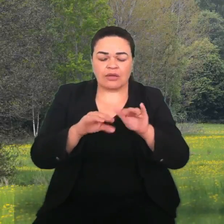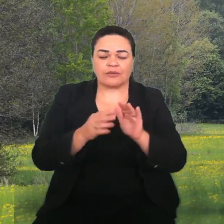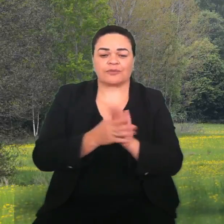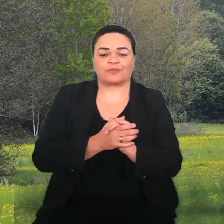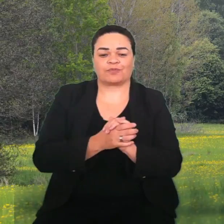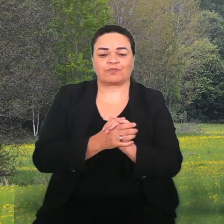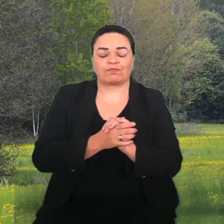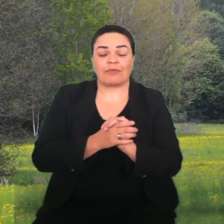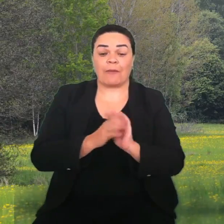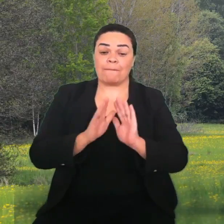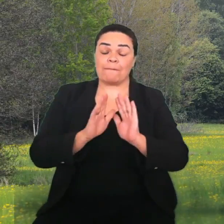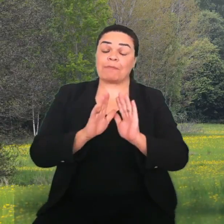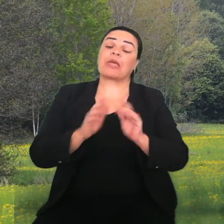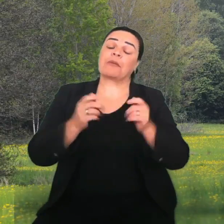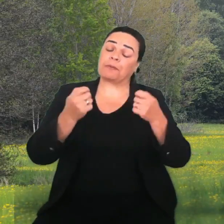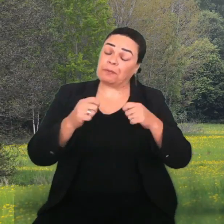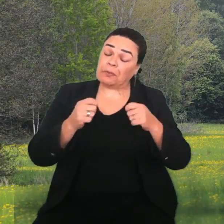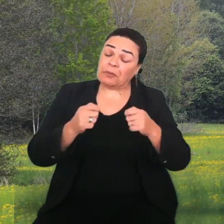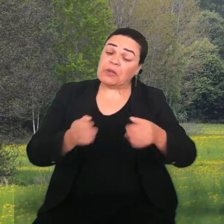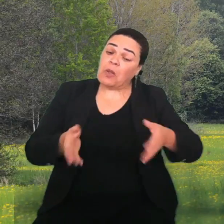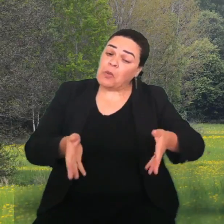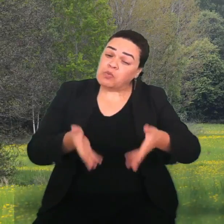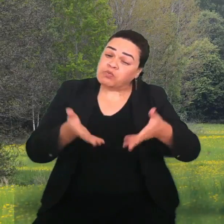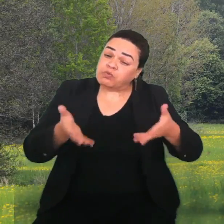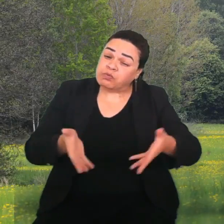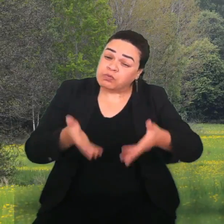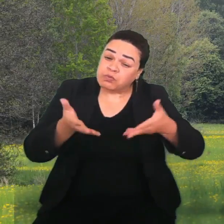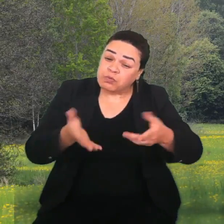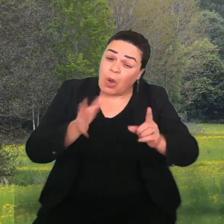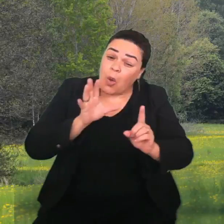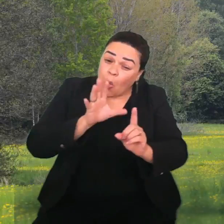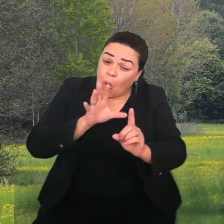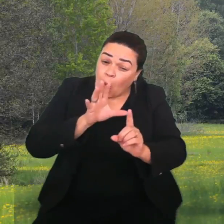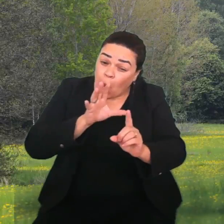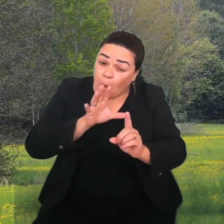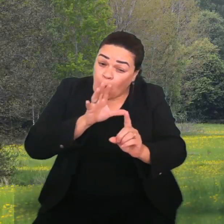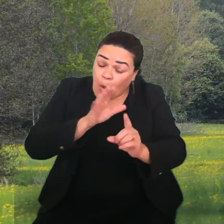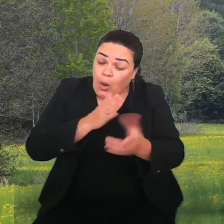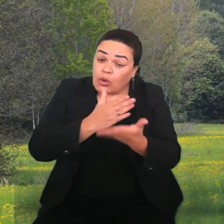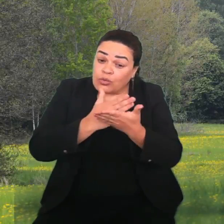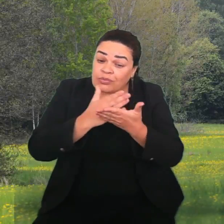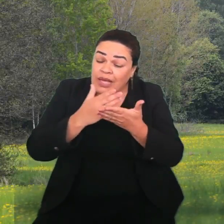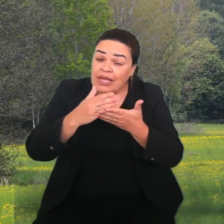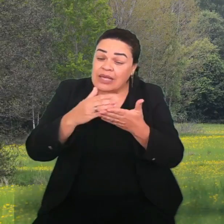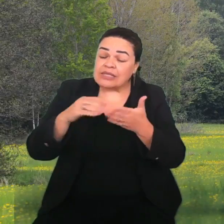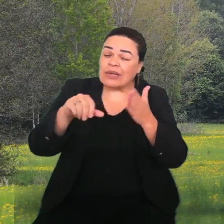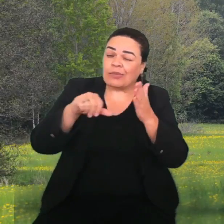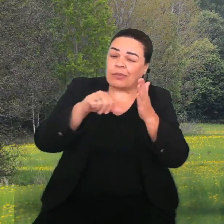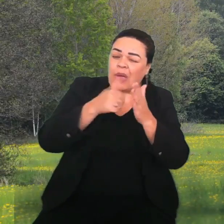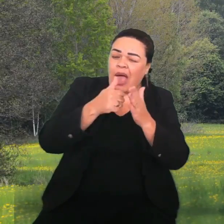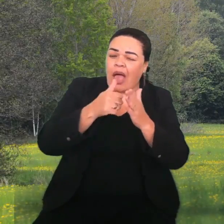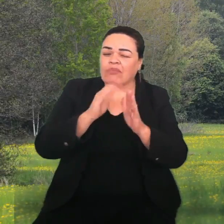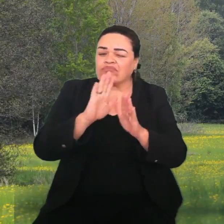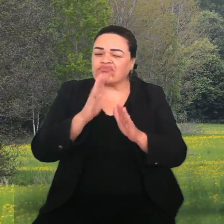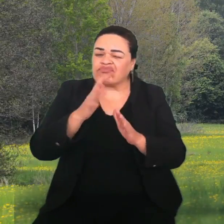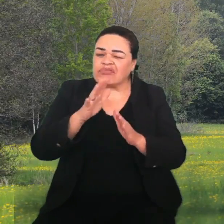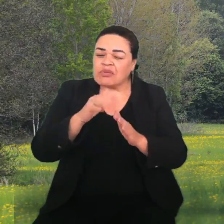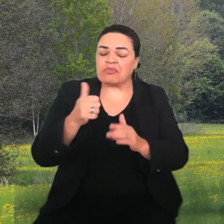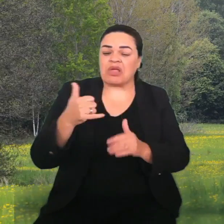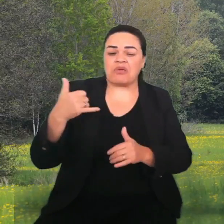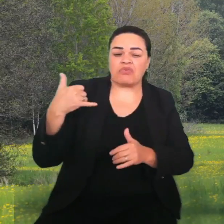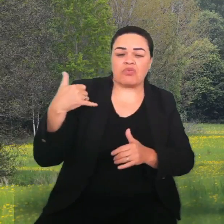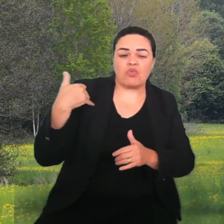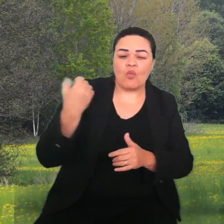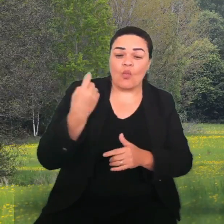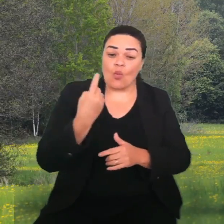mais essas crianças forem estimuladas, principalmente dentro do primeiro ano de vida, mais pré-requisitos serão